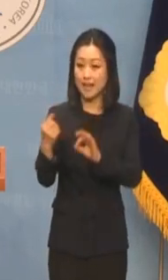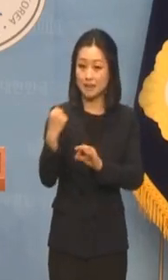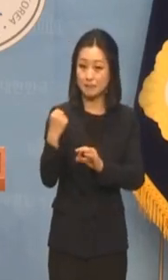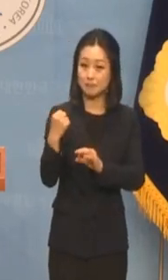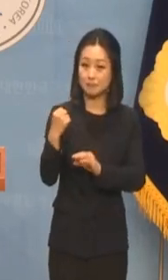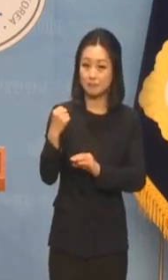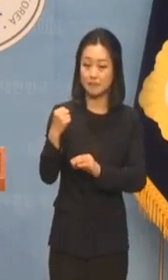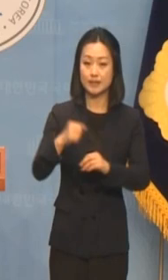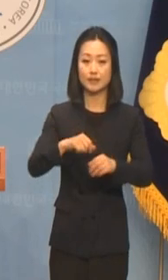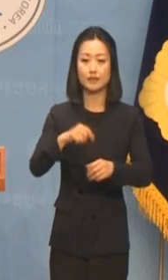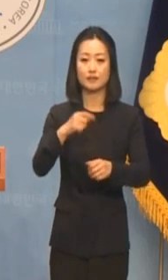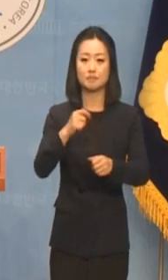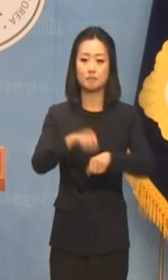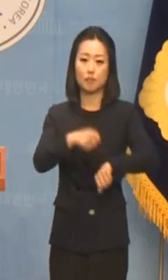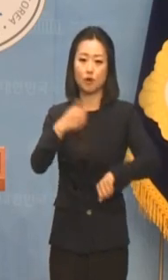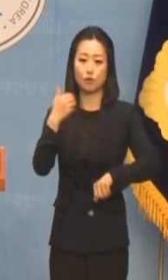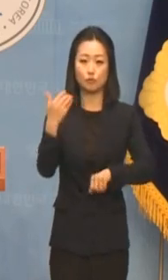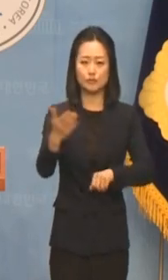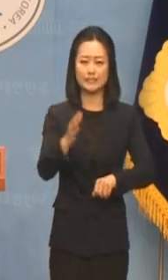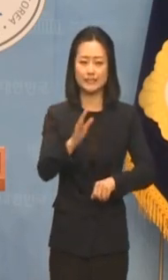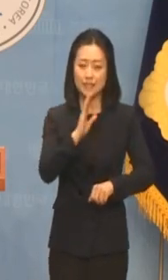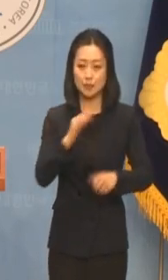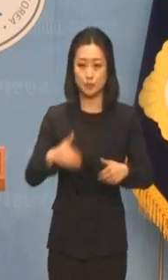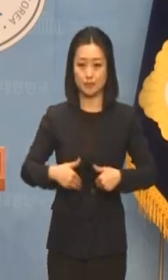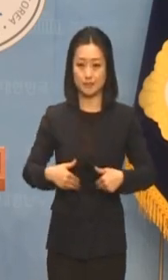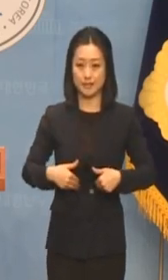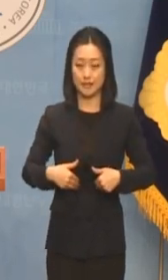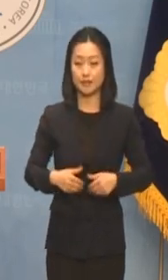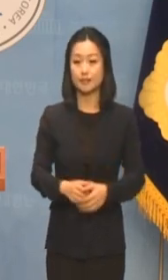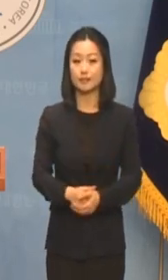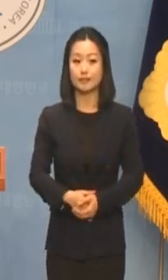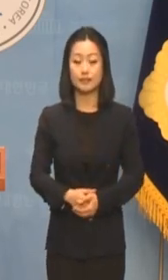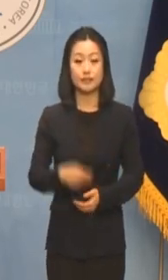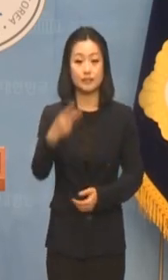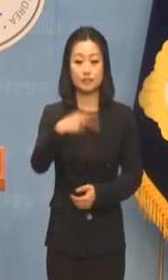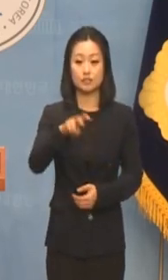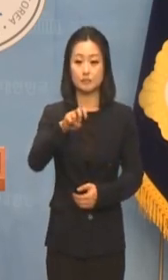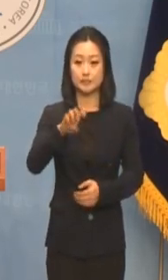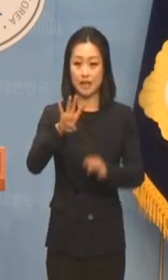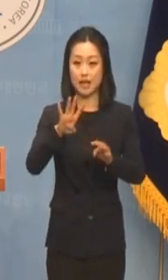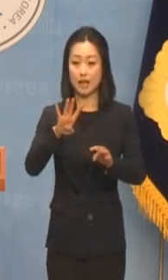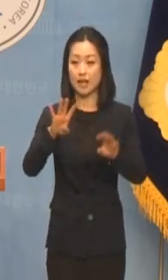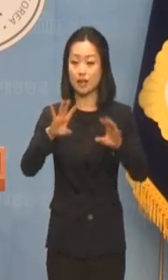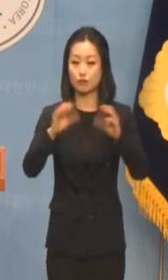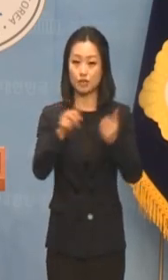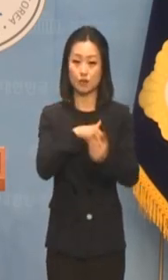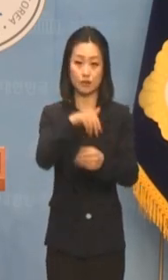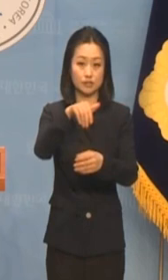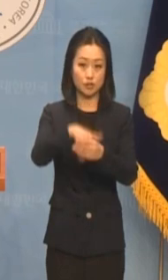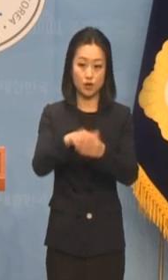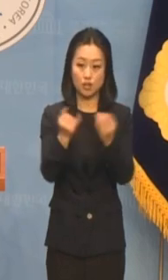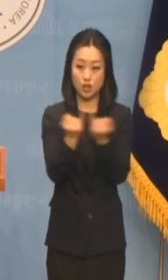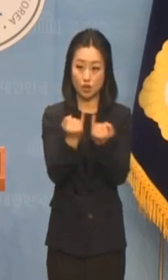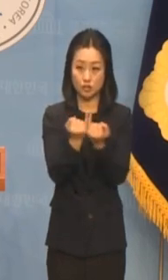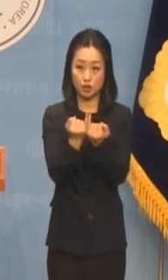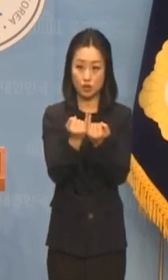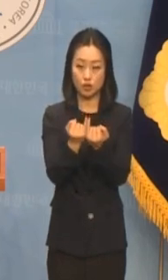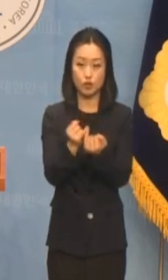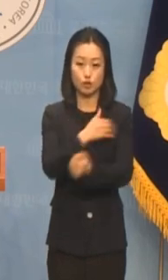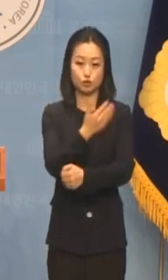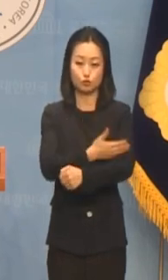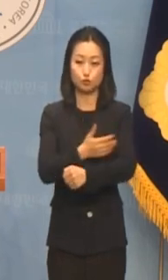대한 심판이 당연합니다 2024 총선 여성주권자 행동 어퍼에서